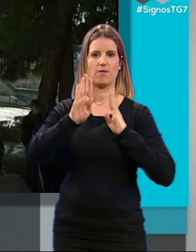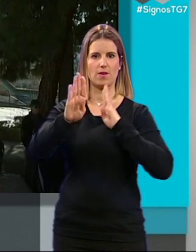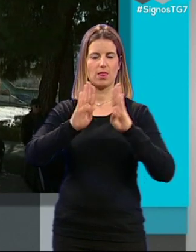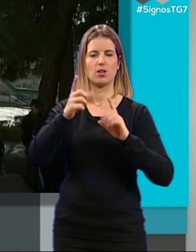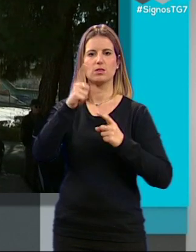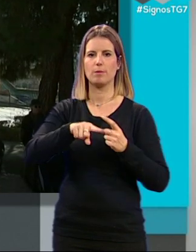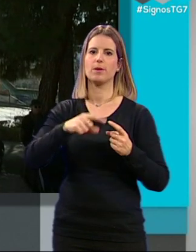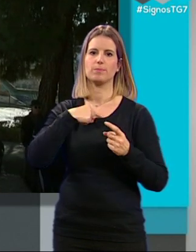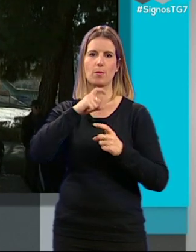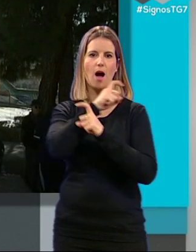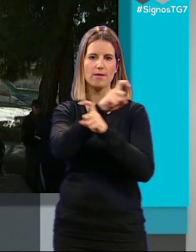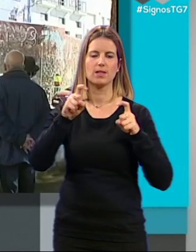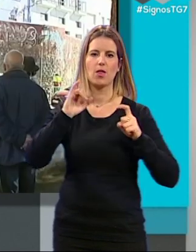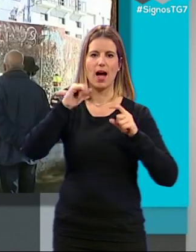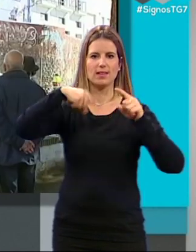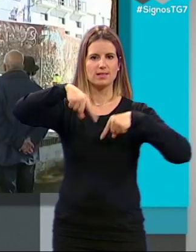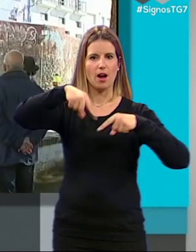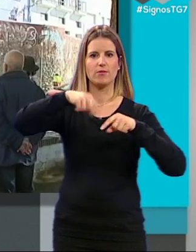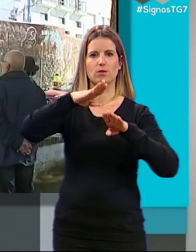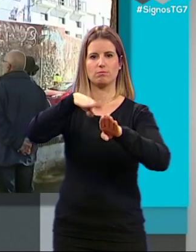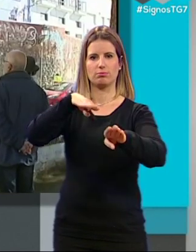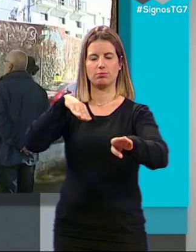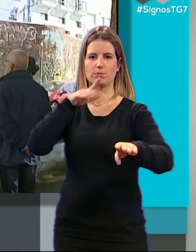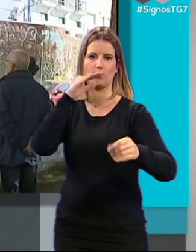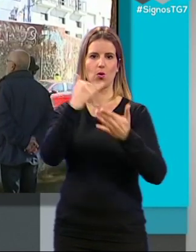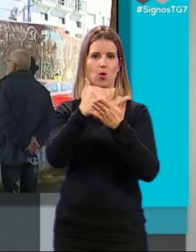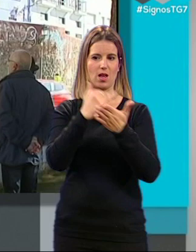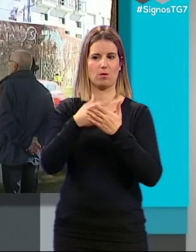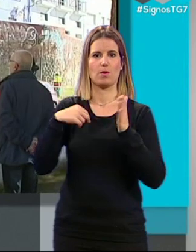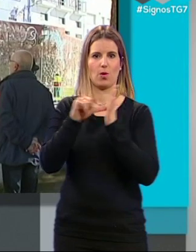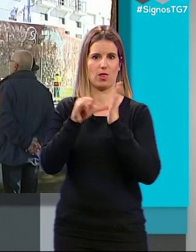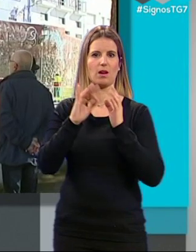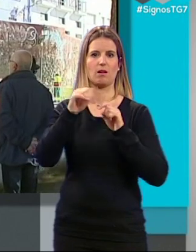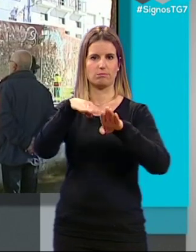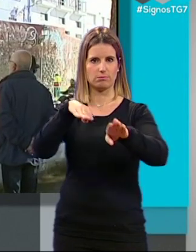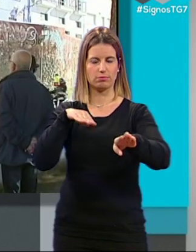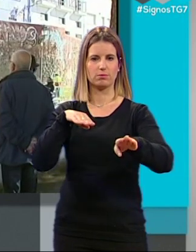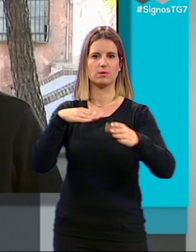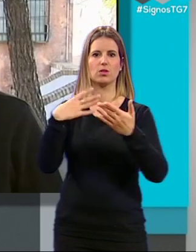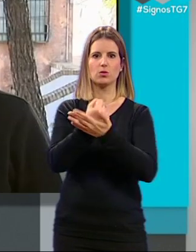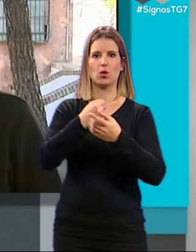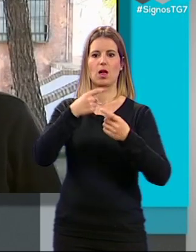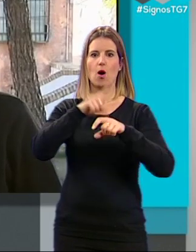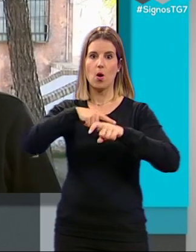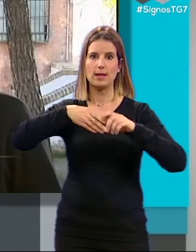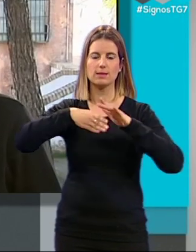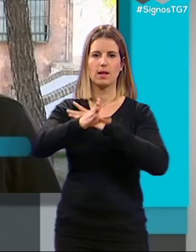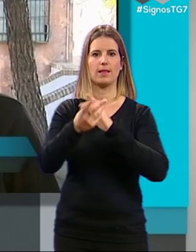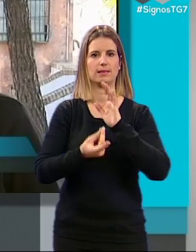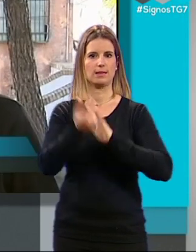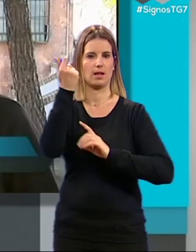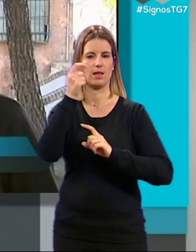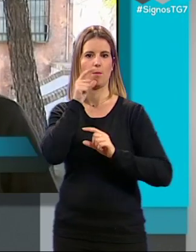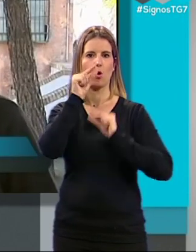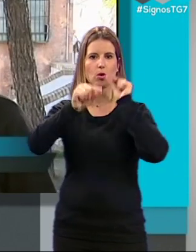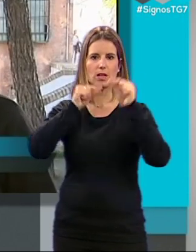de tráfico en el barrio, especialmente la que llega por los colegios que hay en la zona. Toda la hora de entrada, de salida, que con la